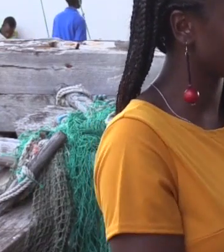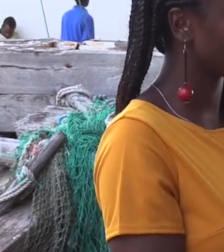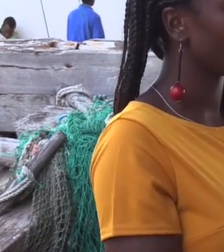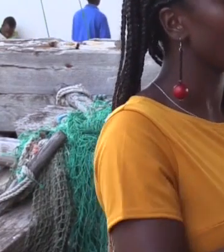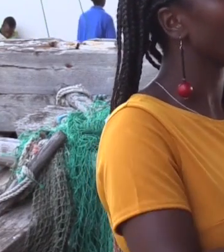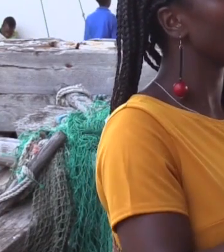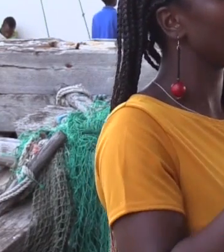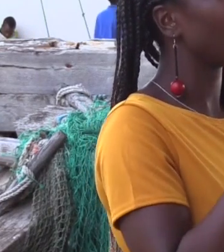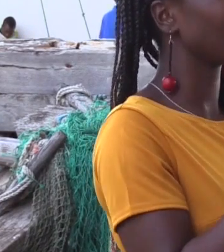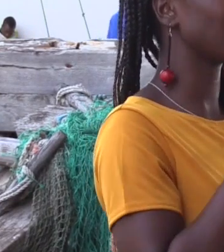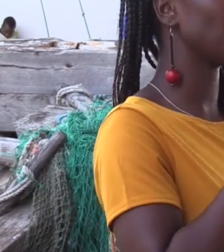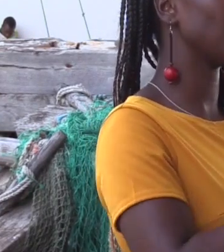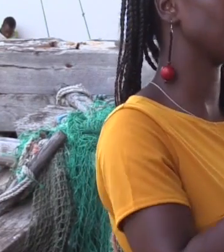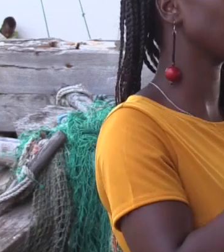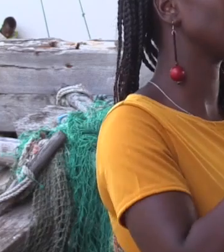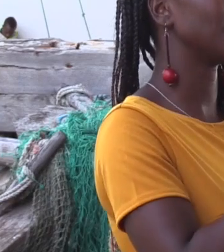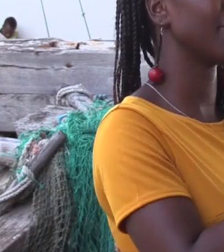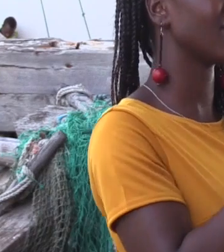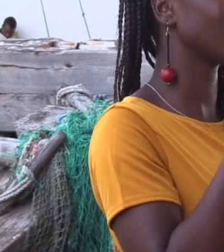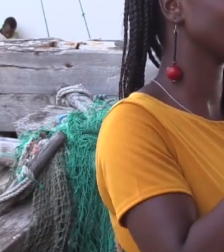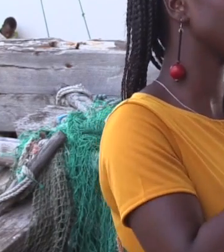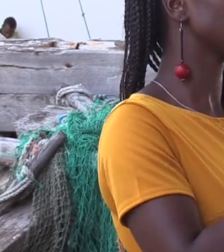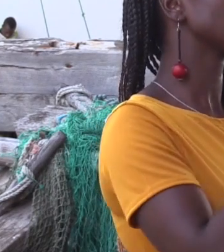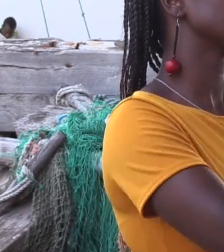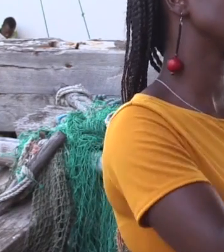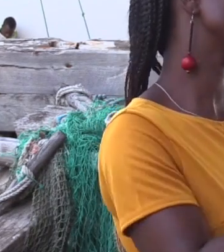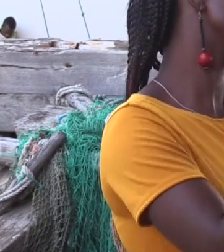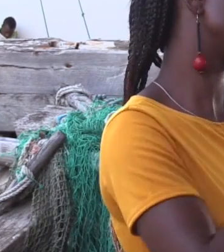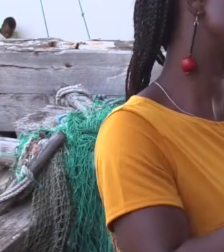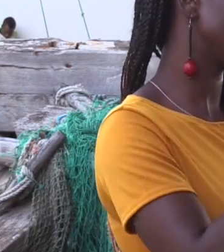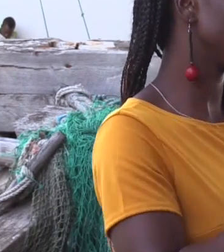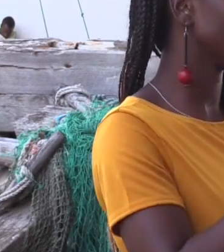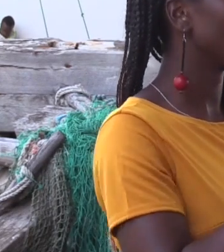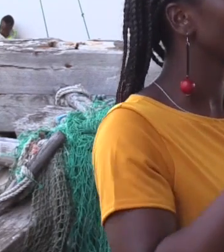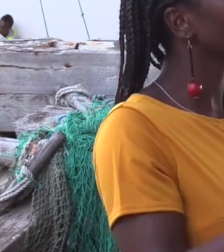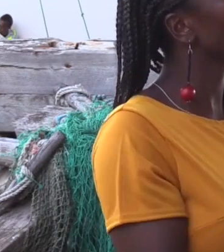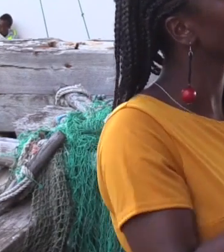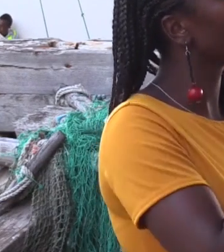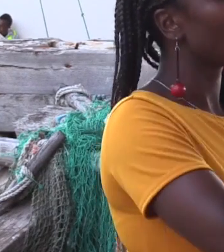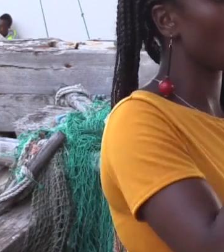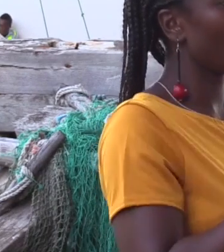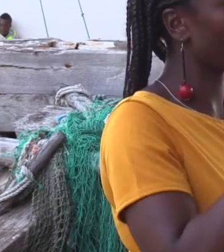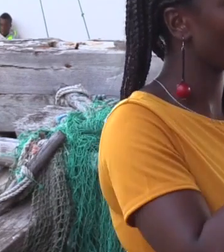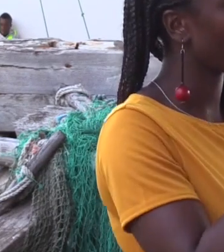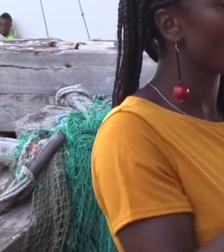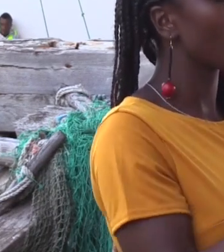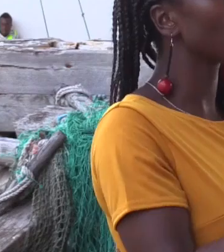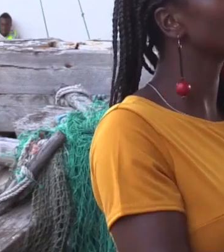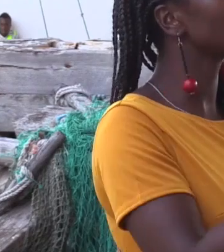de que não conseguem escapar. Existe algum conselho que você possa oferecer a esses grupos vulneráveis para lhes dar